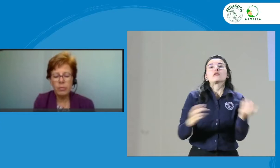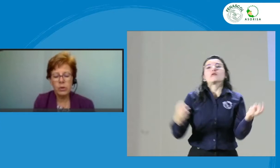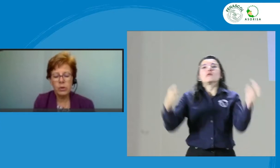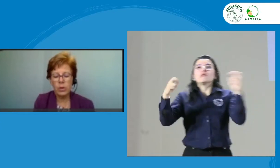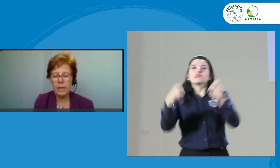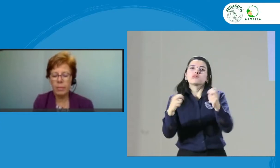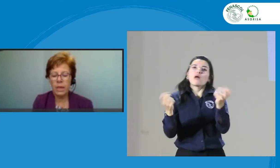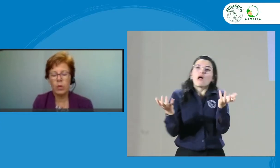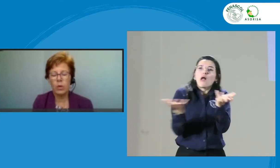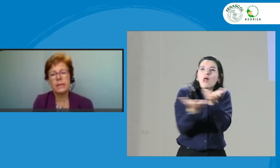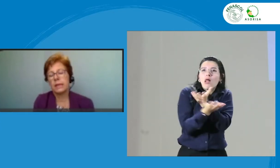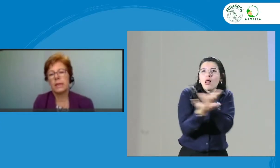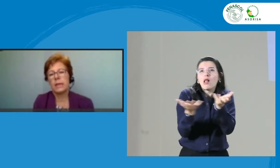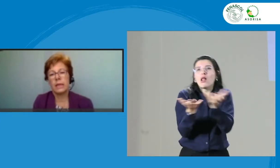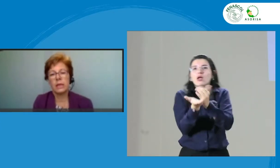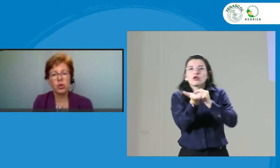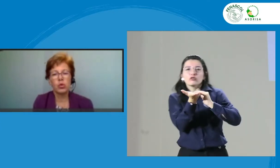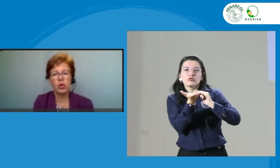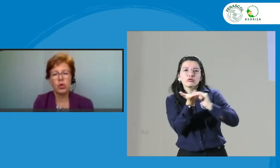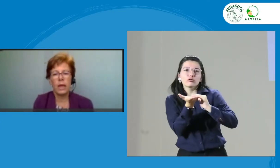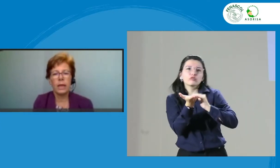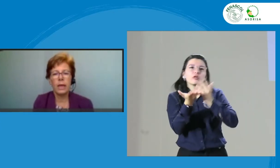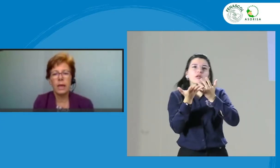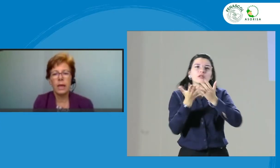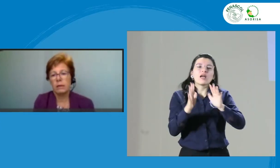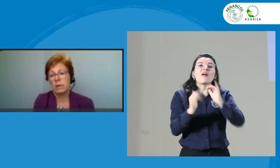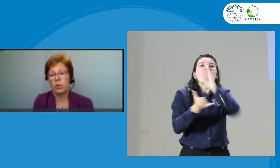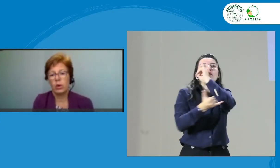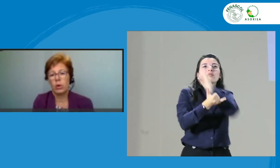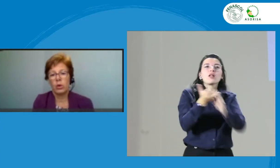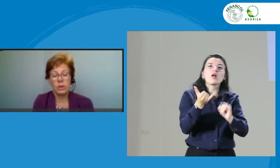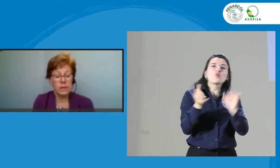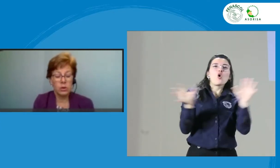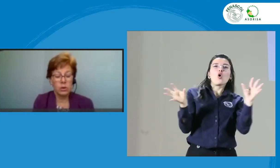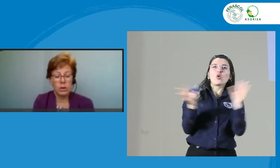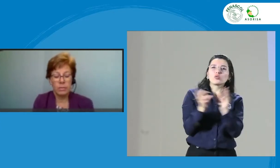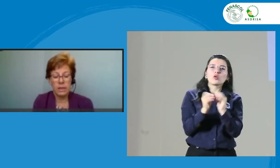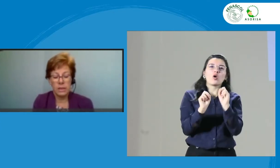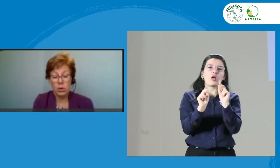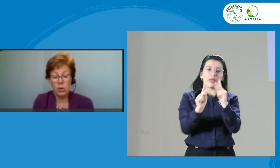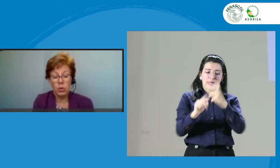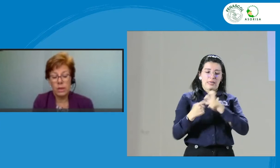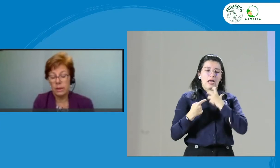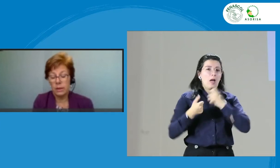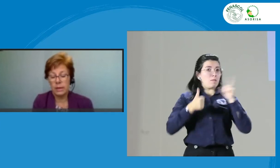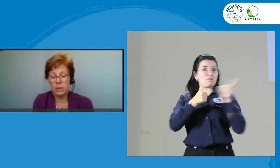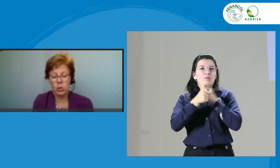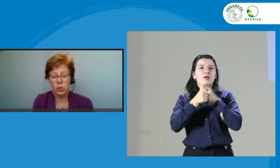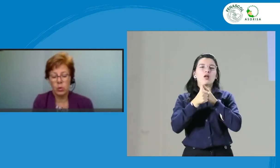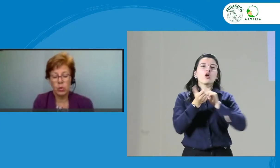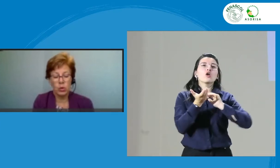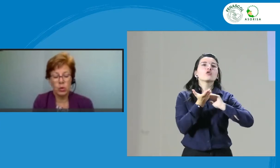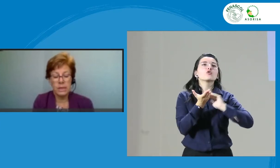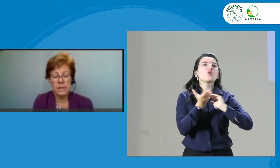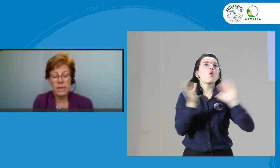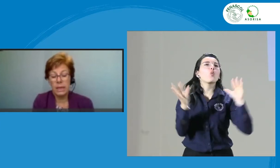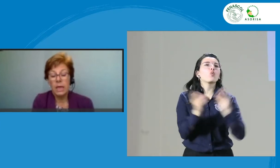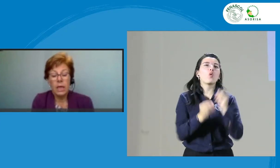pues una etapa en la cual se le dé resolución a la queja, de acuerdo a lo que se hizo en la mediación y a las conclusiones que se lleguen. Lo